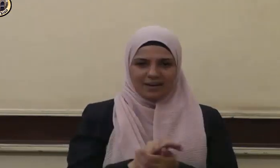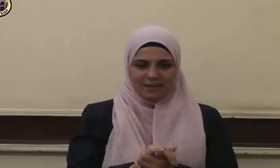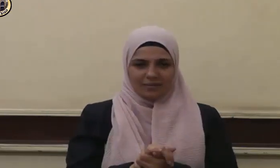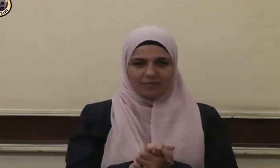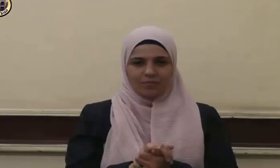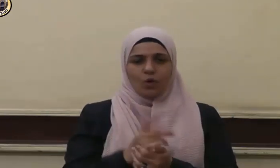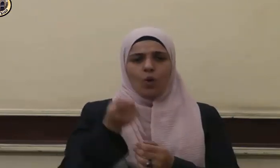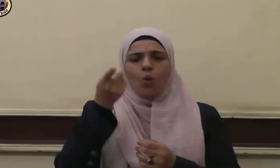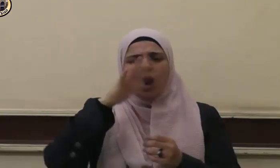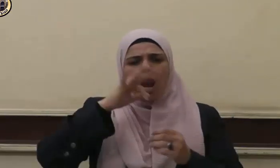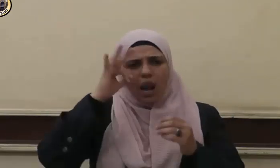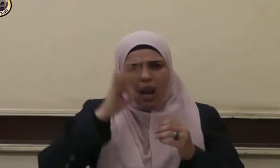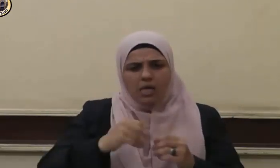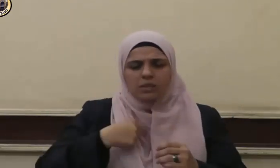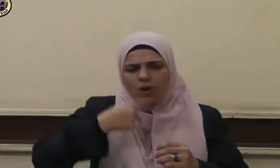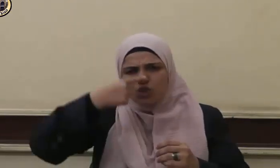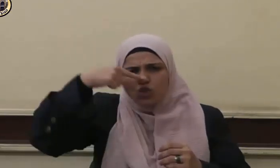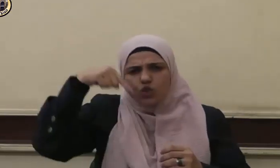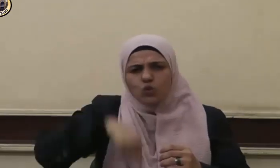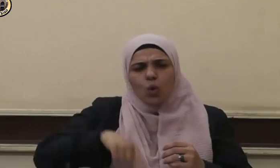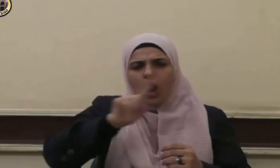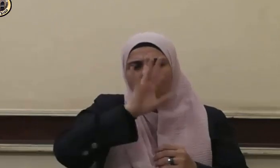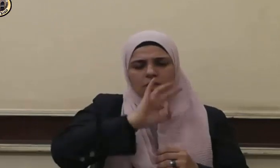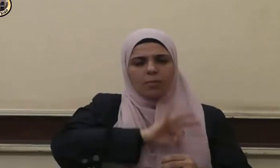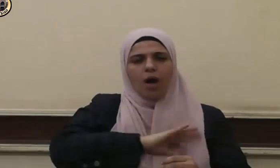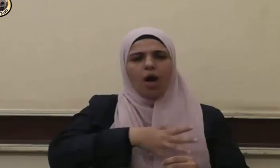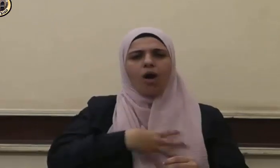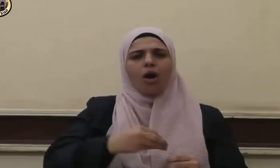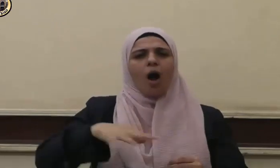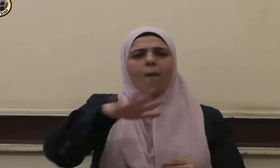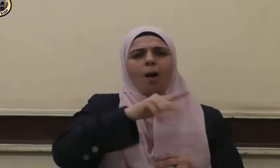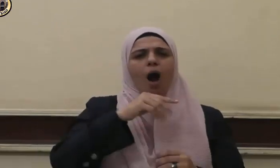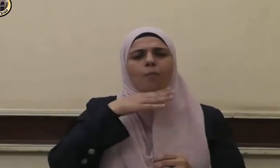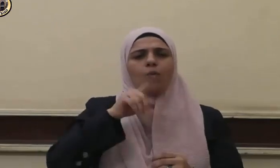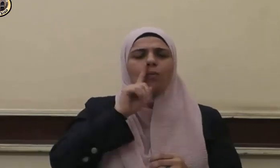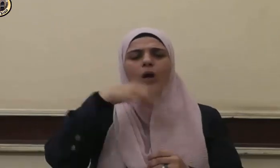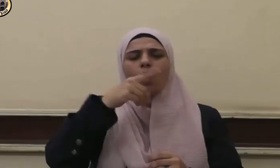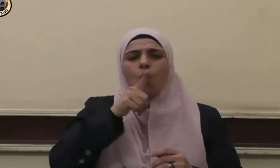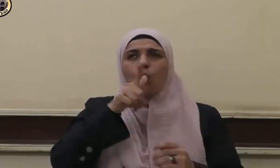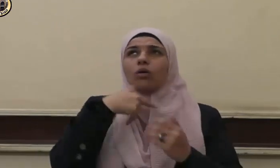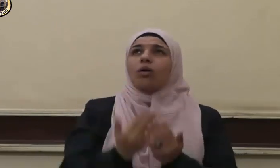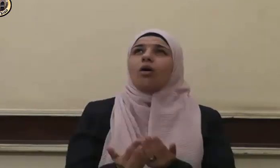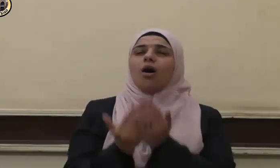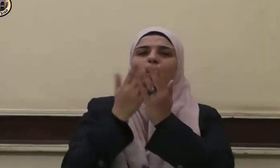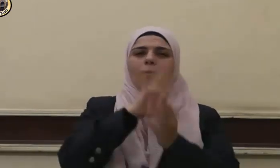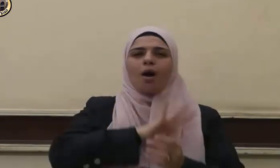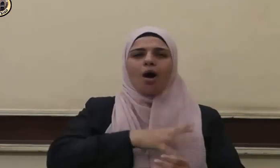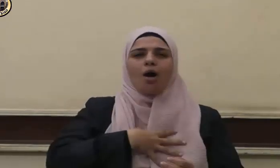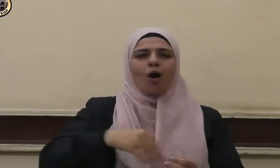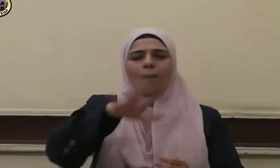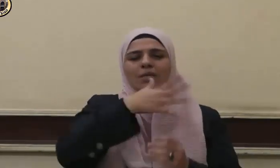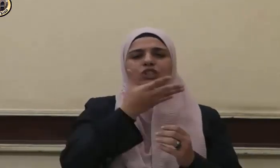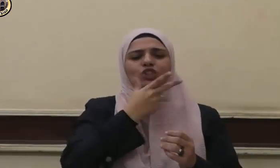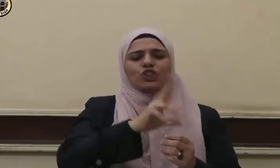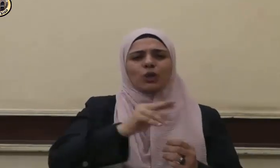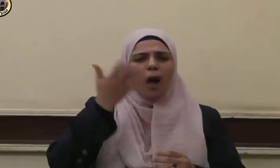واخفض لهما جناح الذل من الرحمة وكن رب ارحمهما كما ربياني